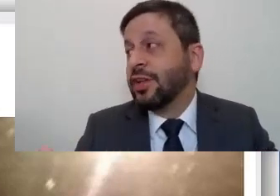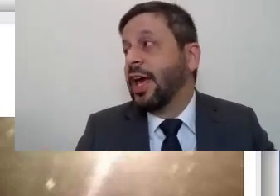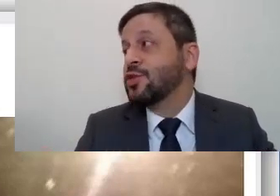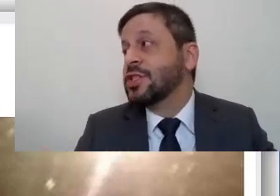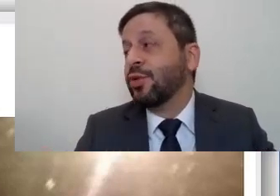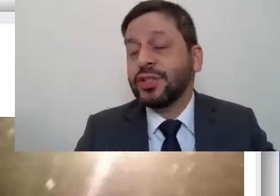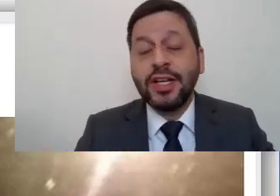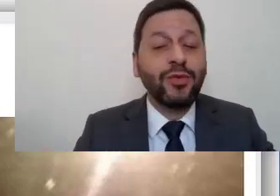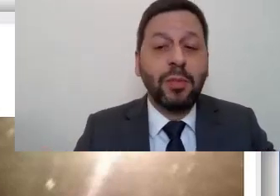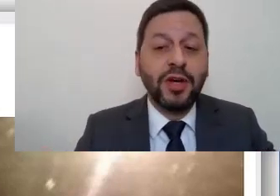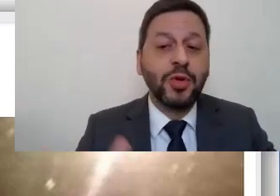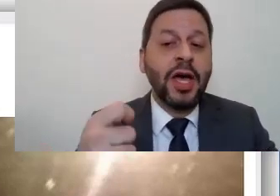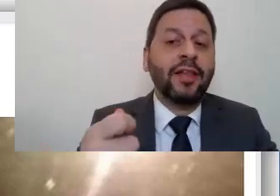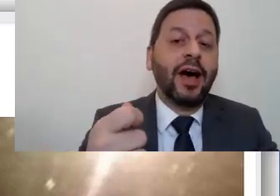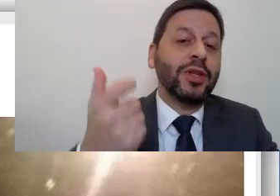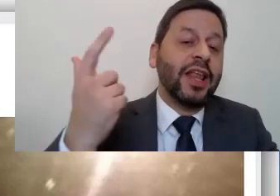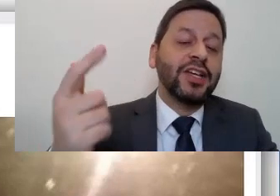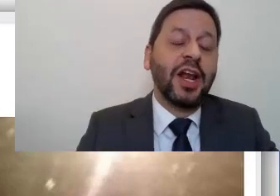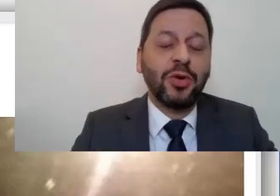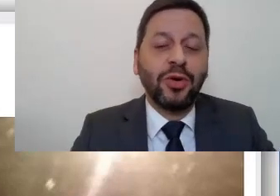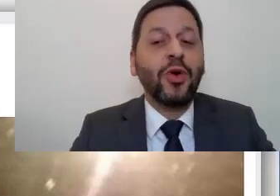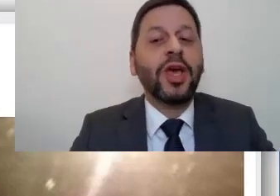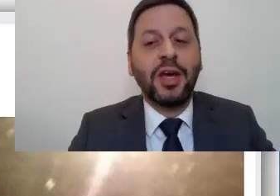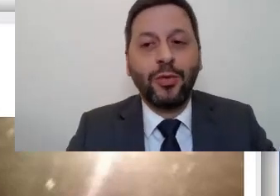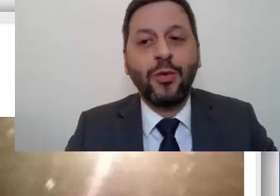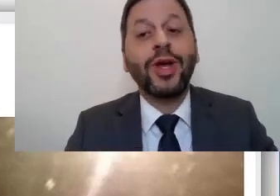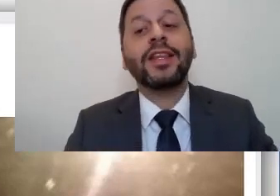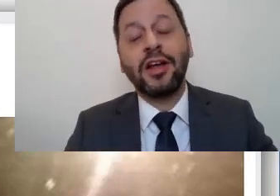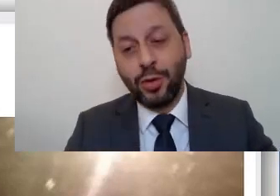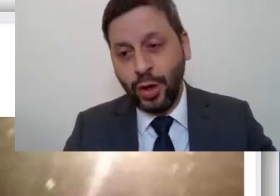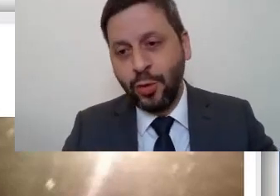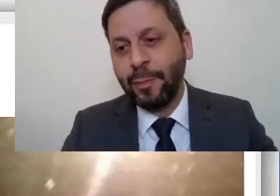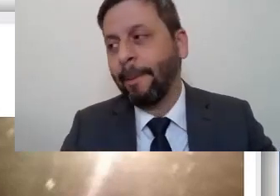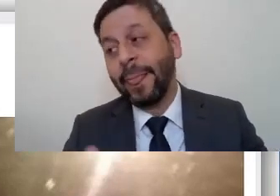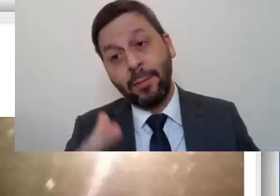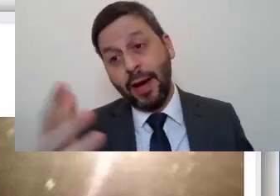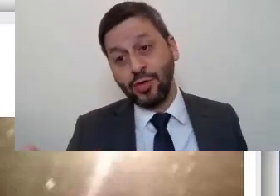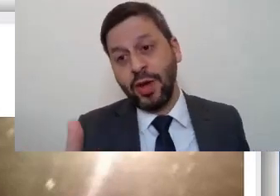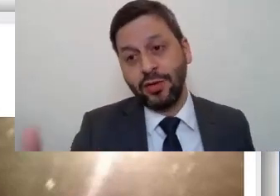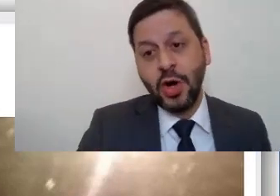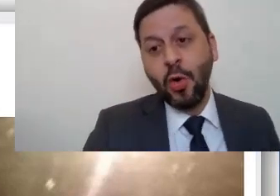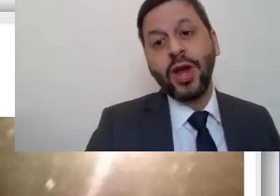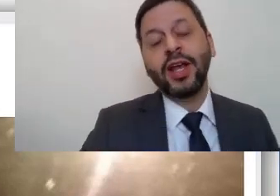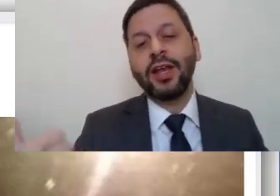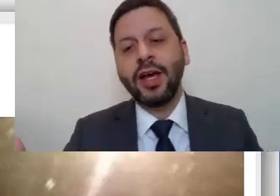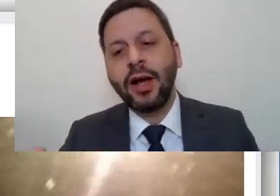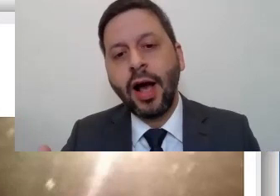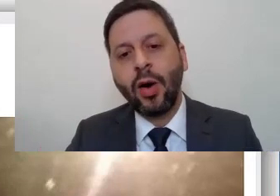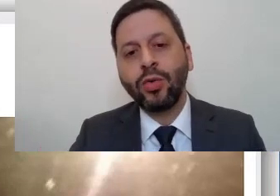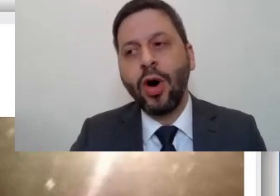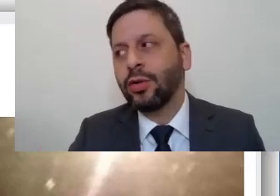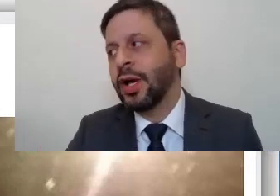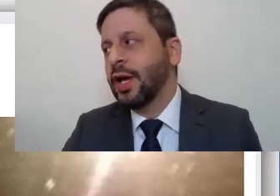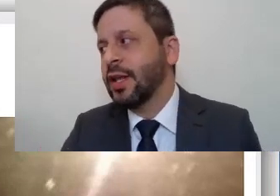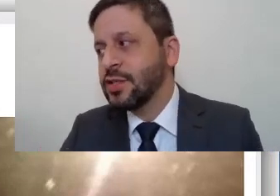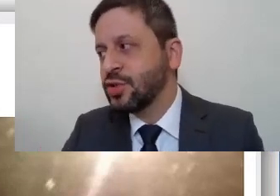e esse sujeito que realizou essa postagem, ele foi preso na modalidade do fogueteiro, foi o fogueteiro eletrônico, que mais ou menos o que ele queria,